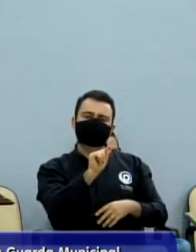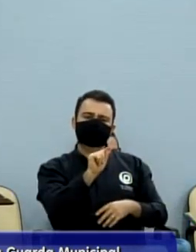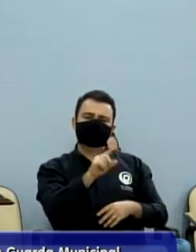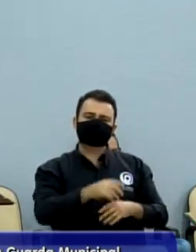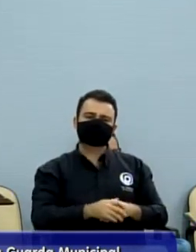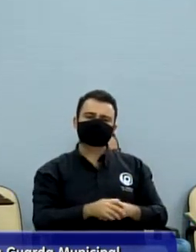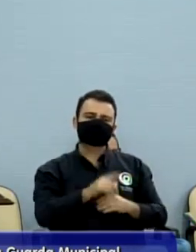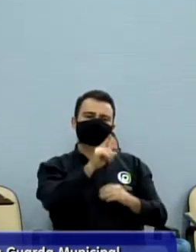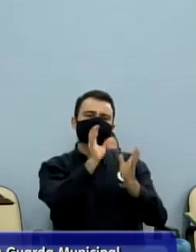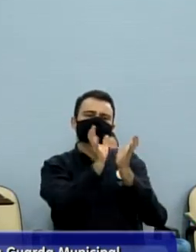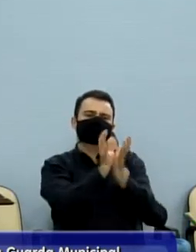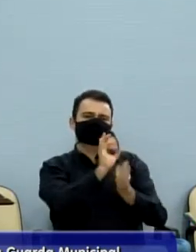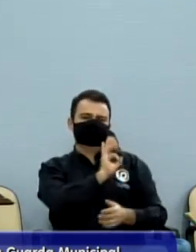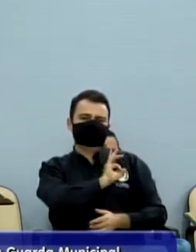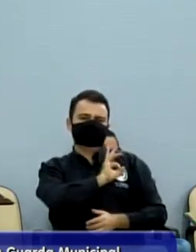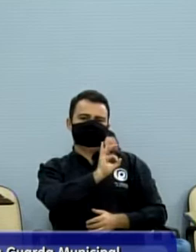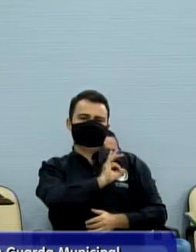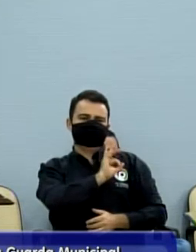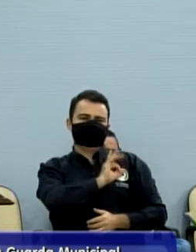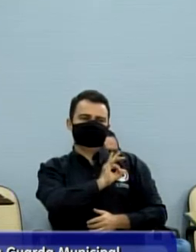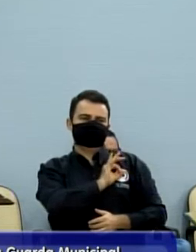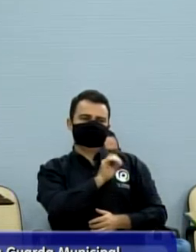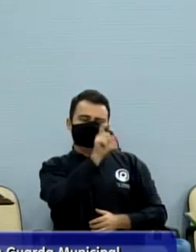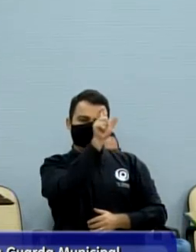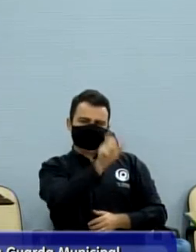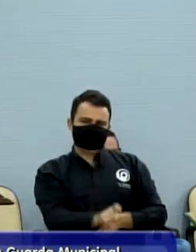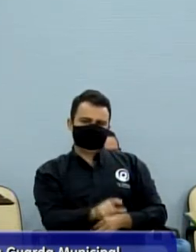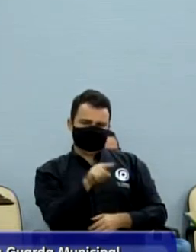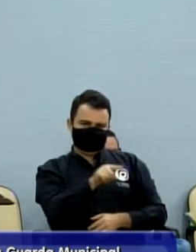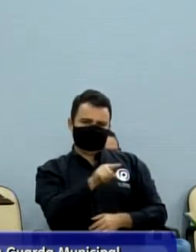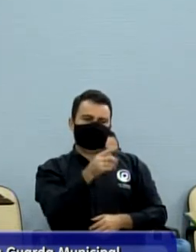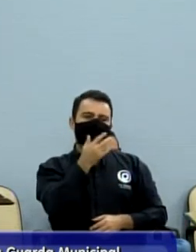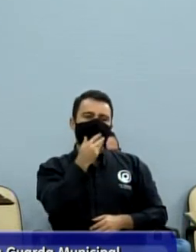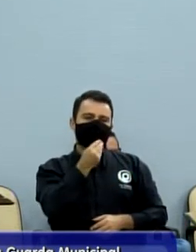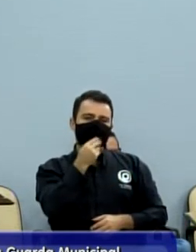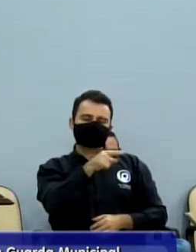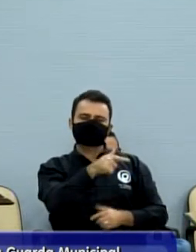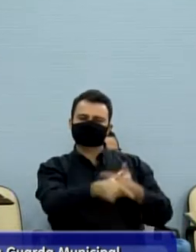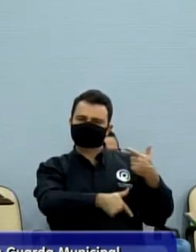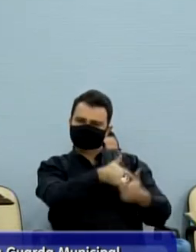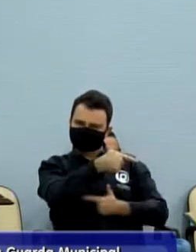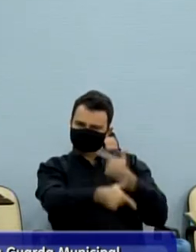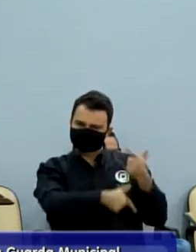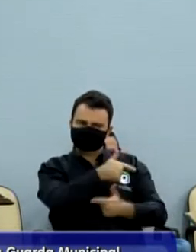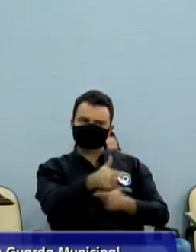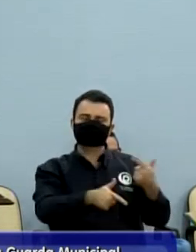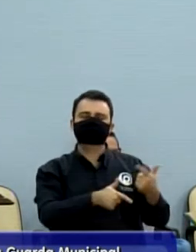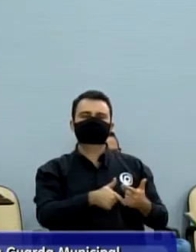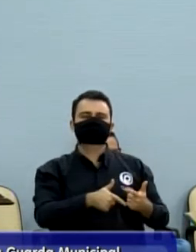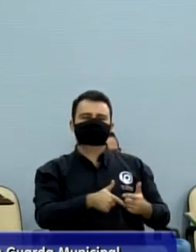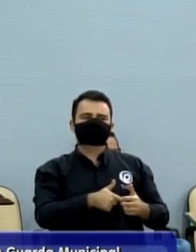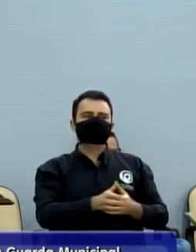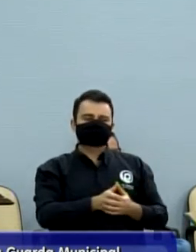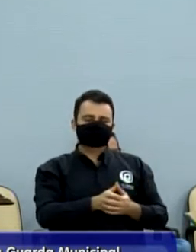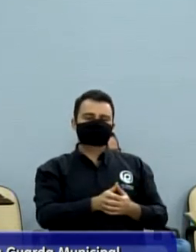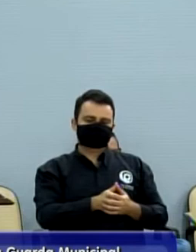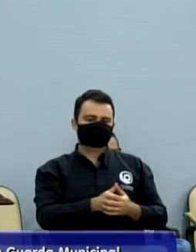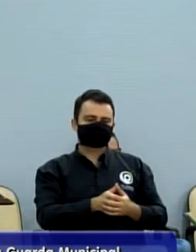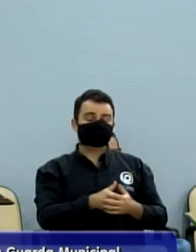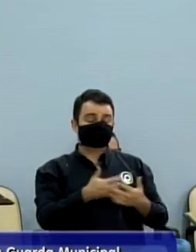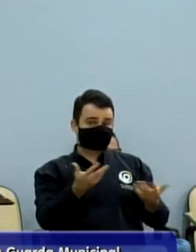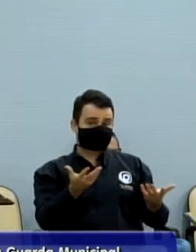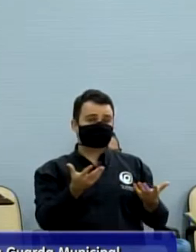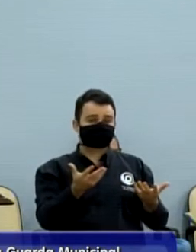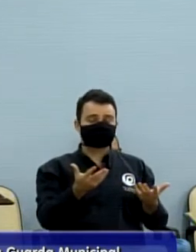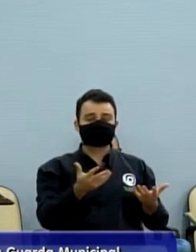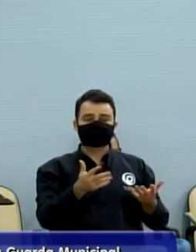da GCM, que encerrou seu mandato nesse mês. Parabéns pelo trabalho que foi executado à frente da GCM, sempre valorizando